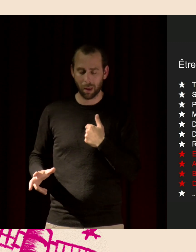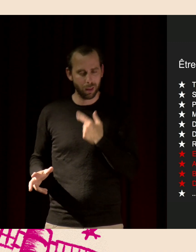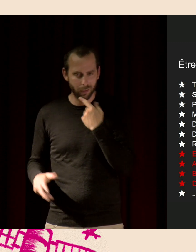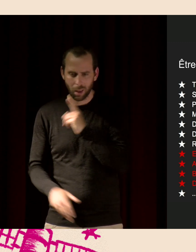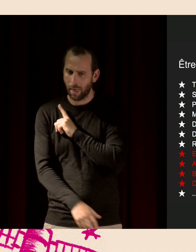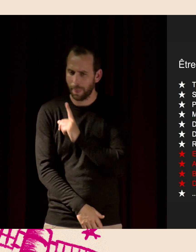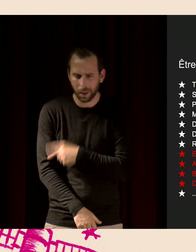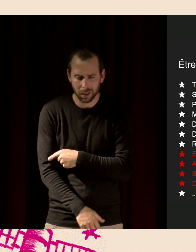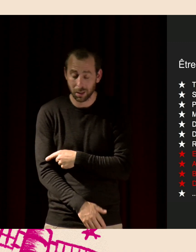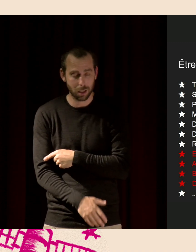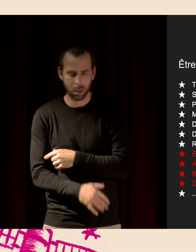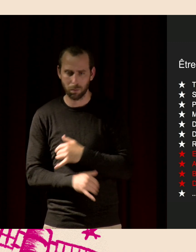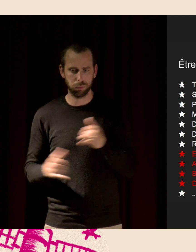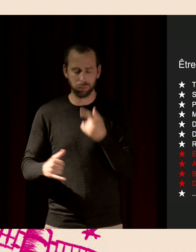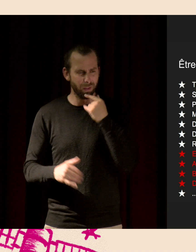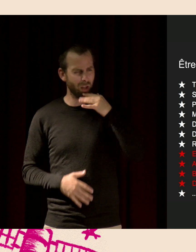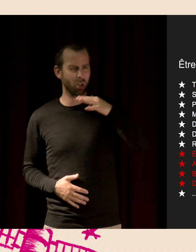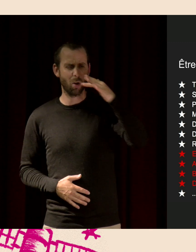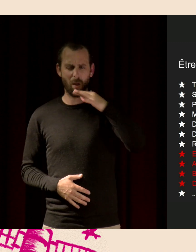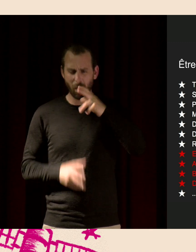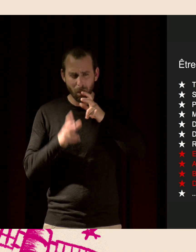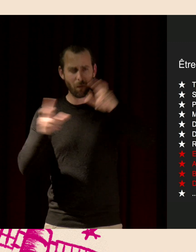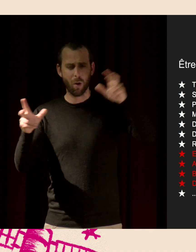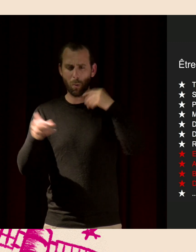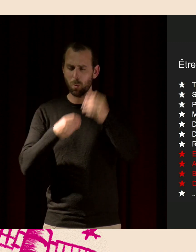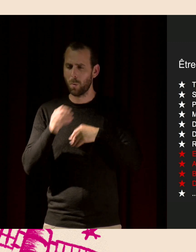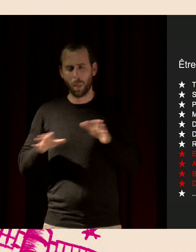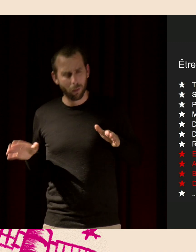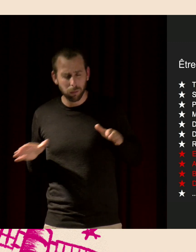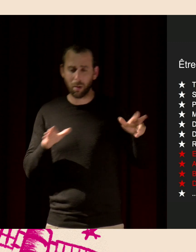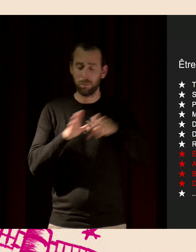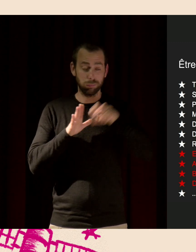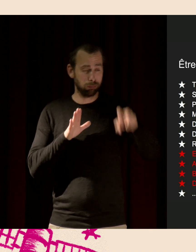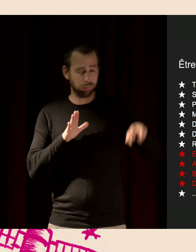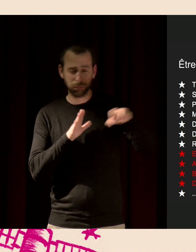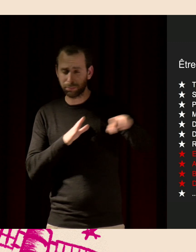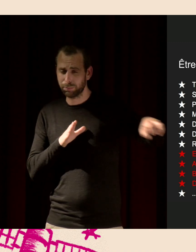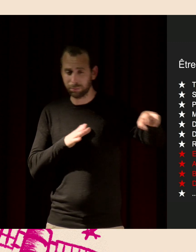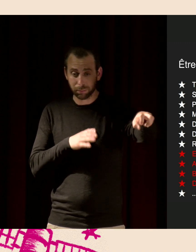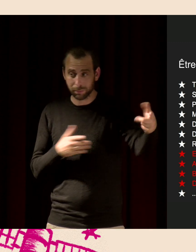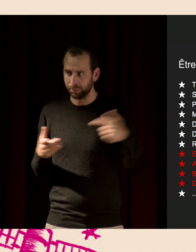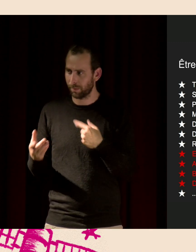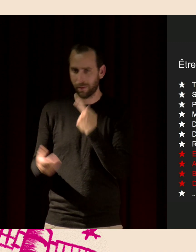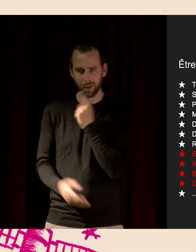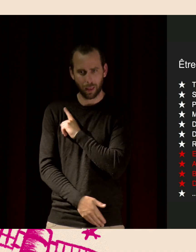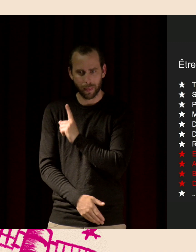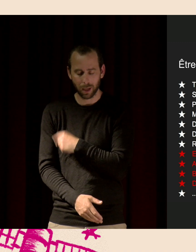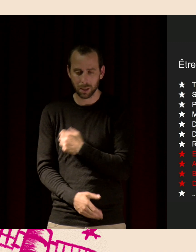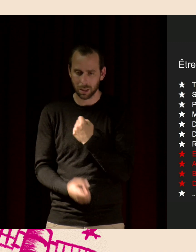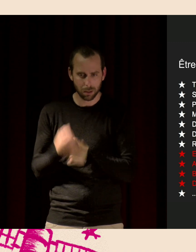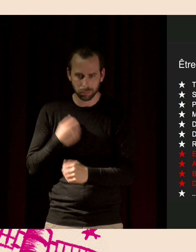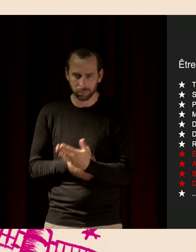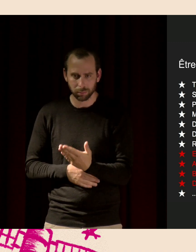qu'ils doivent chanter plus fort, plus souvent, ou alors ils doivent s'envoler, ils doivent se déplacer. Ça, donc, perturbe leur